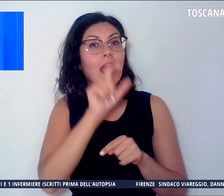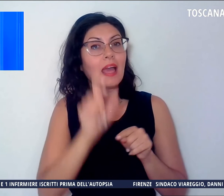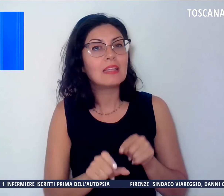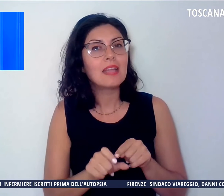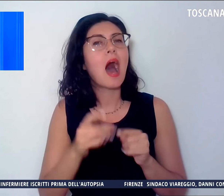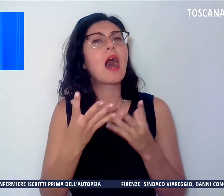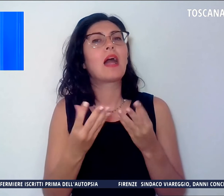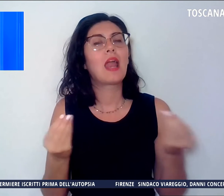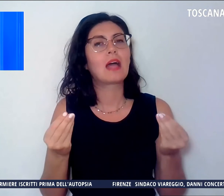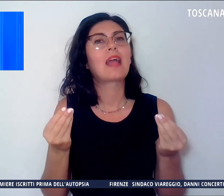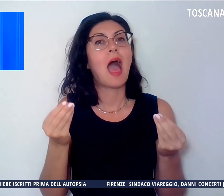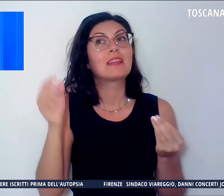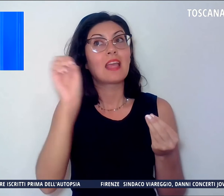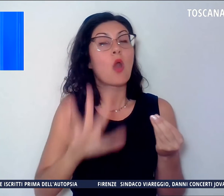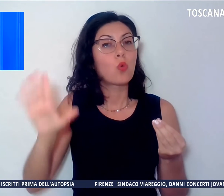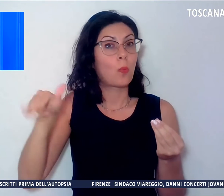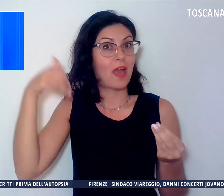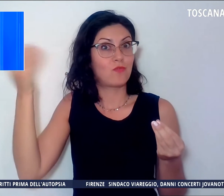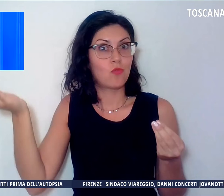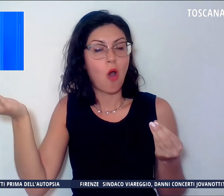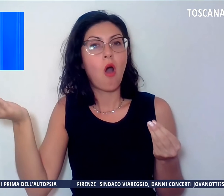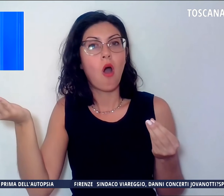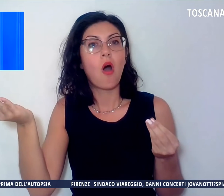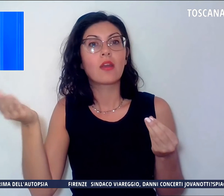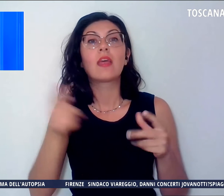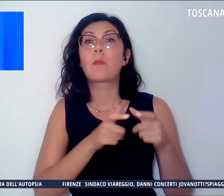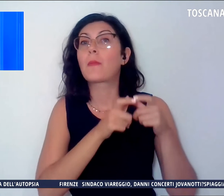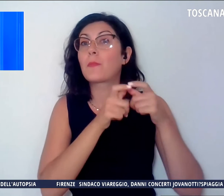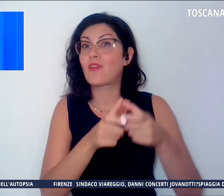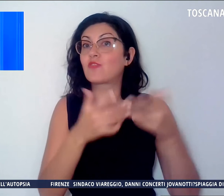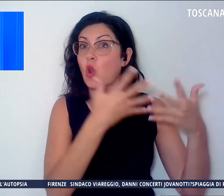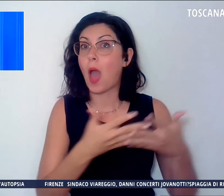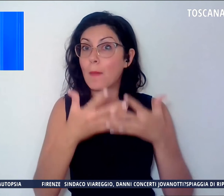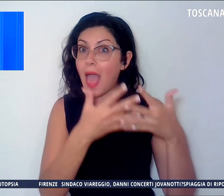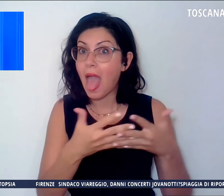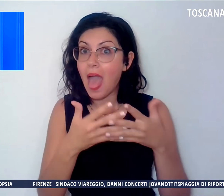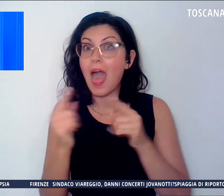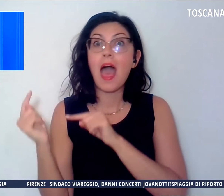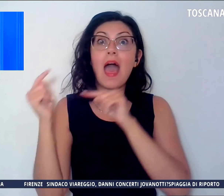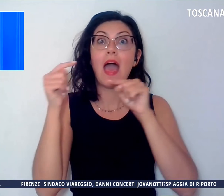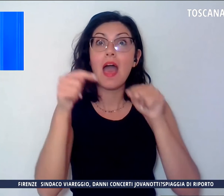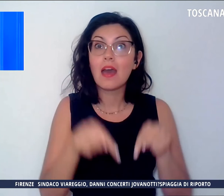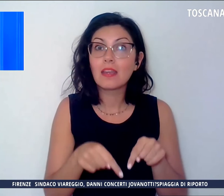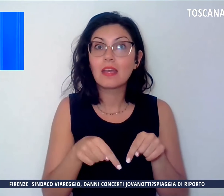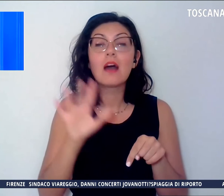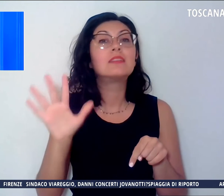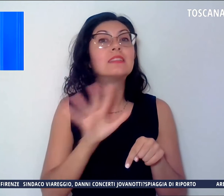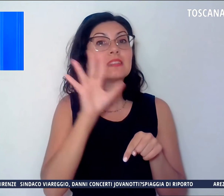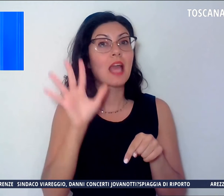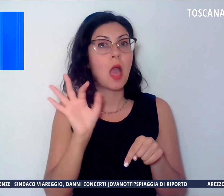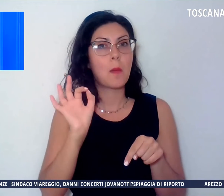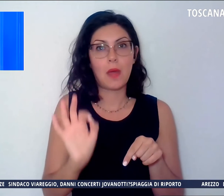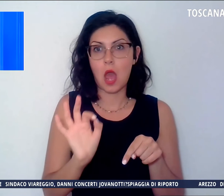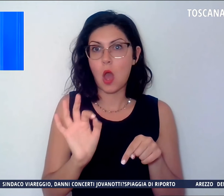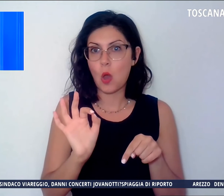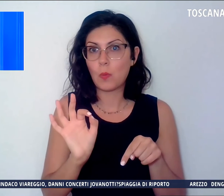extraeuropei. I viaggiatori partiti dagli Stati Uniti d'America sembrano avviati a superare ogni